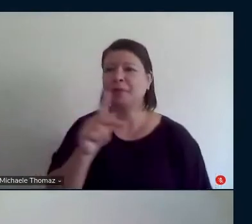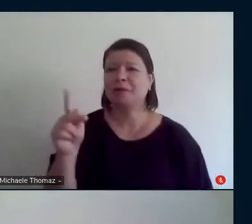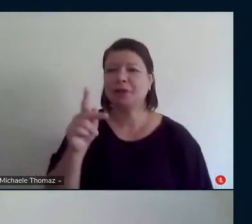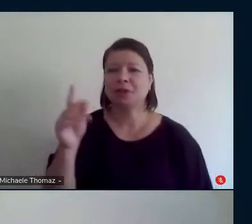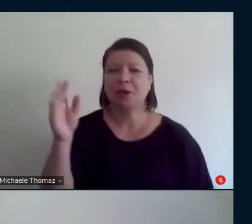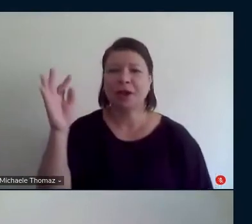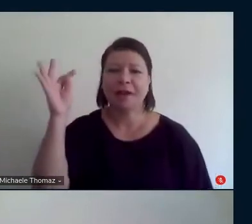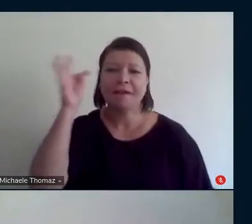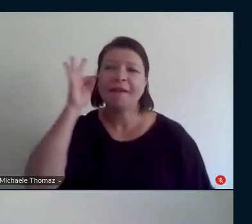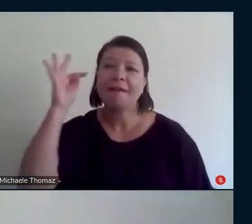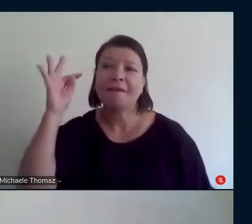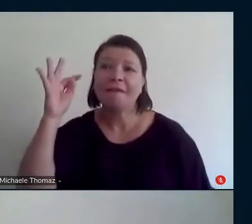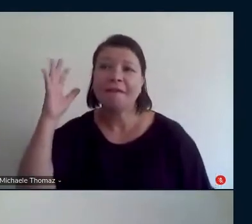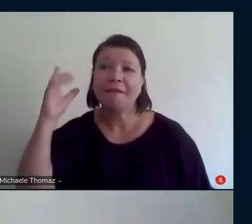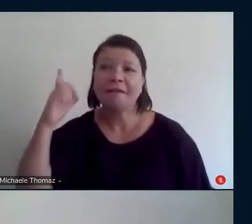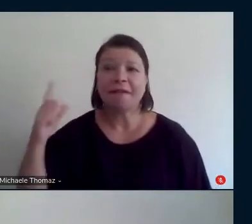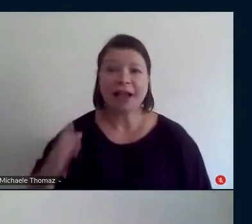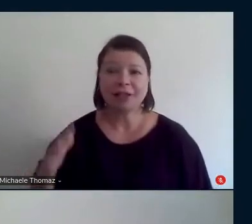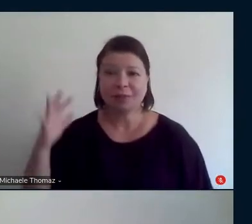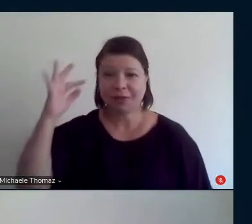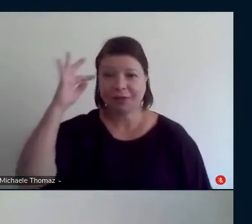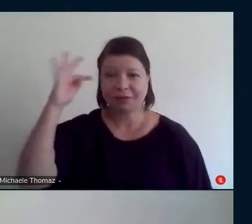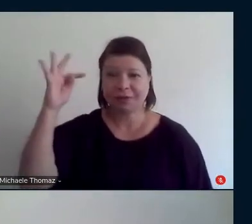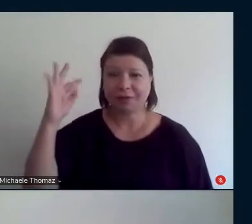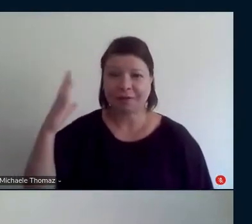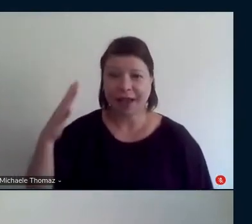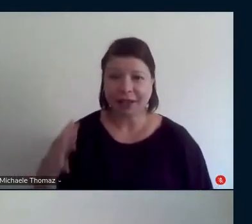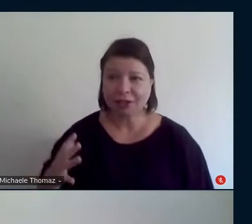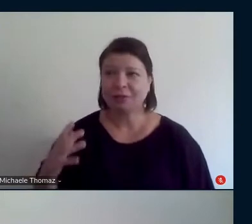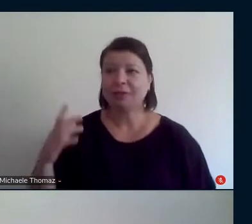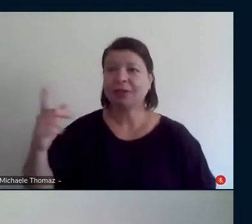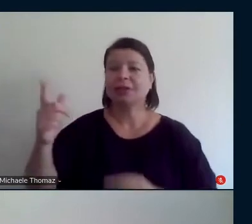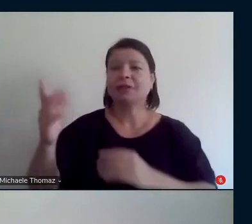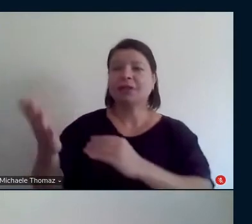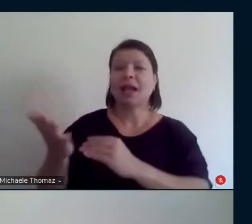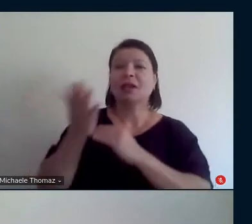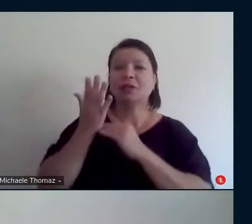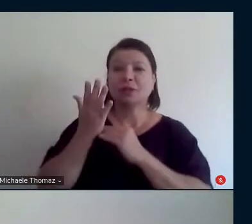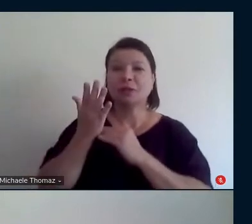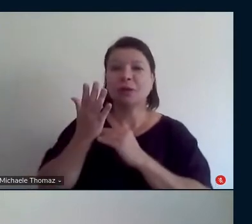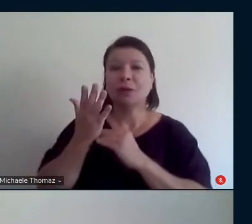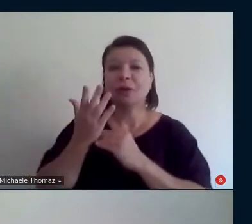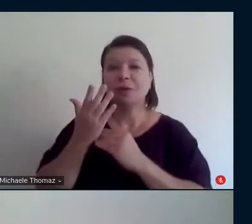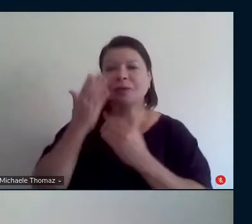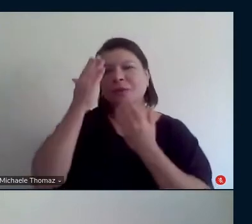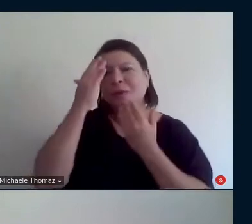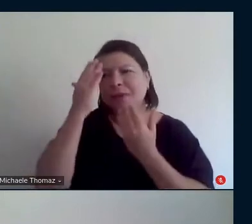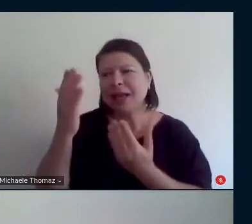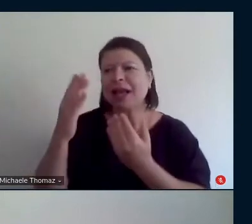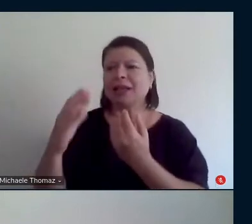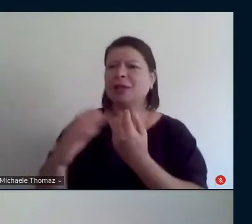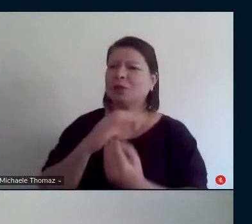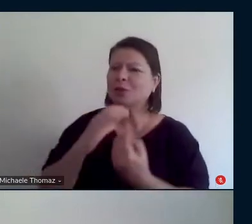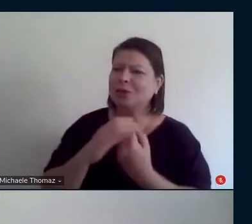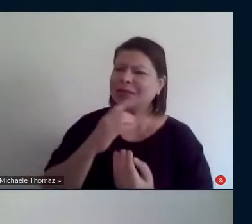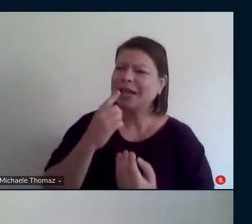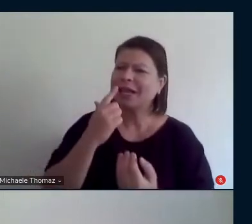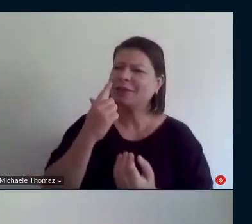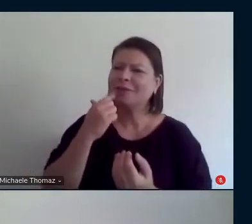competente ela nos faz muito bem a gente fica sempre muito pertinho da gente né